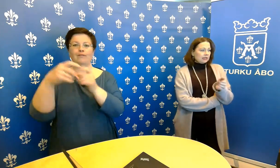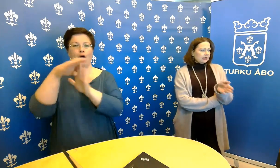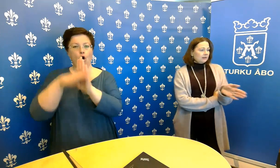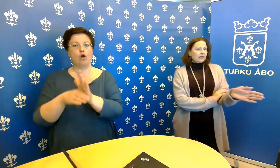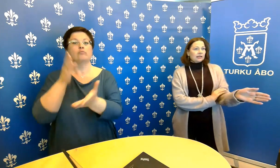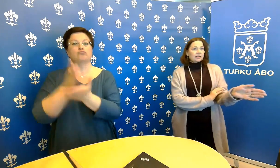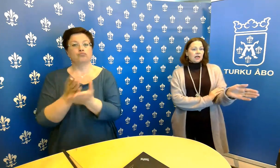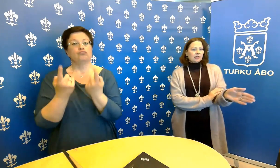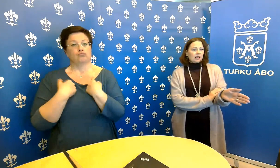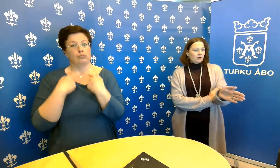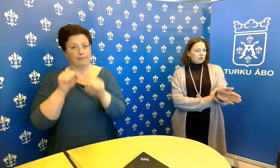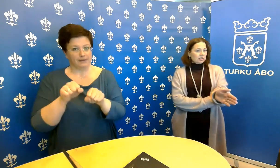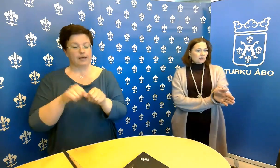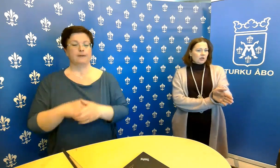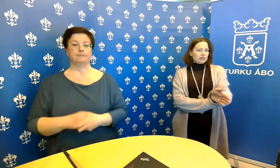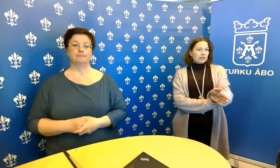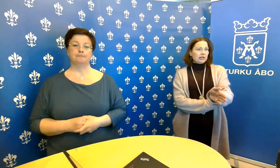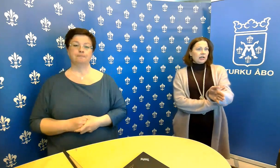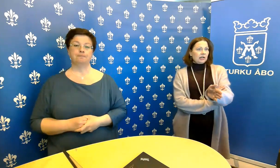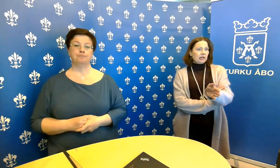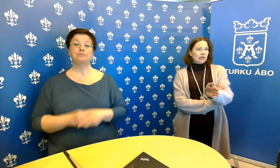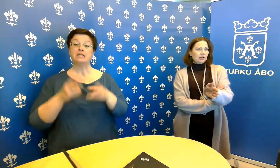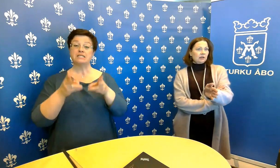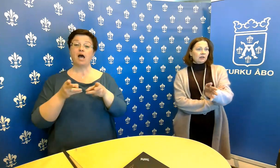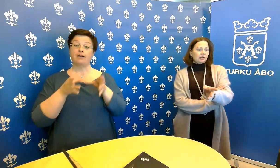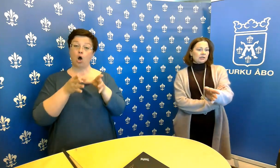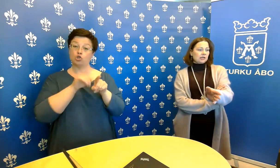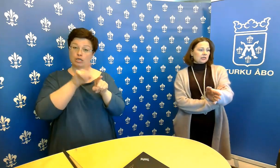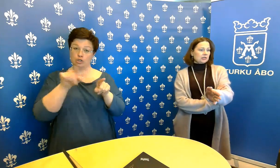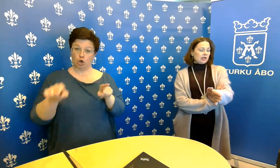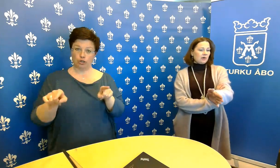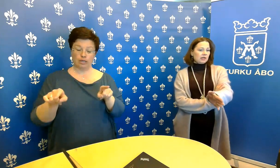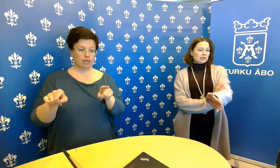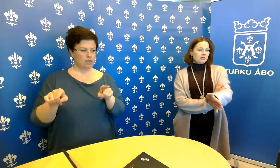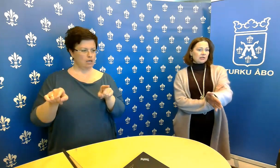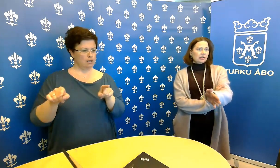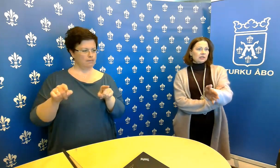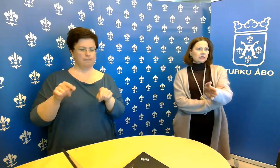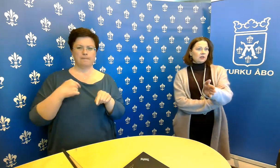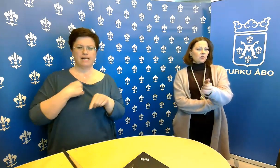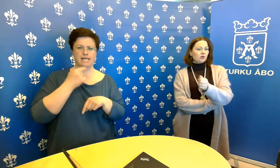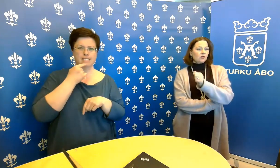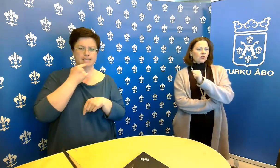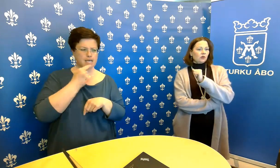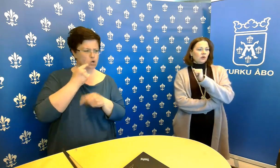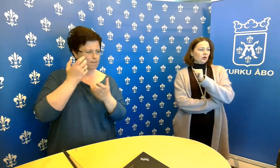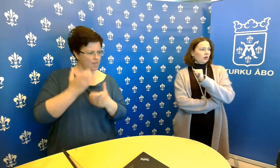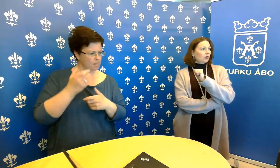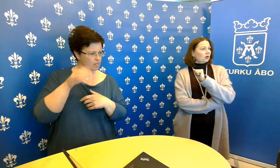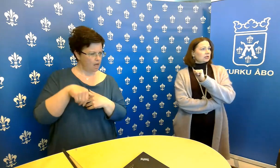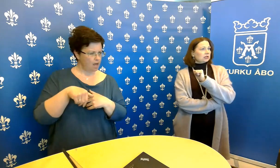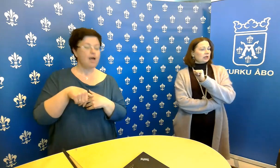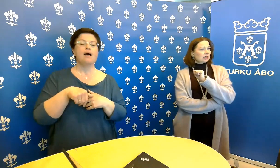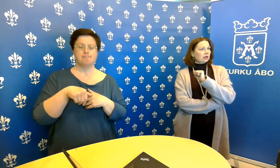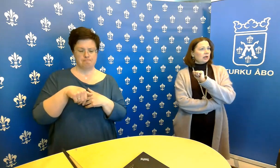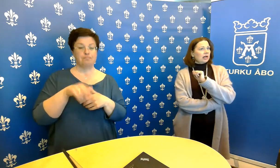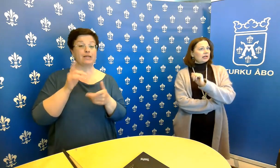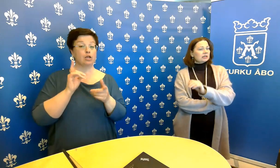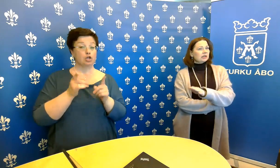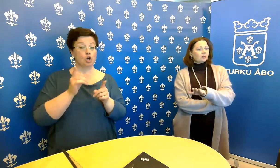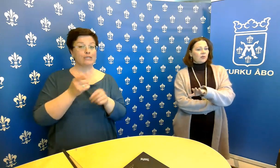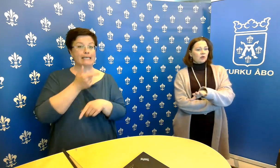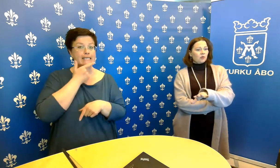Ja sitten vielä tää sairaalanosastoilla sitten, itse asiassa jäi mainitsematta, että silloin kun on sitten